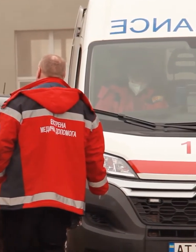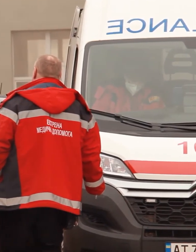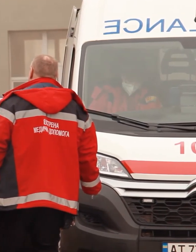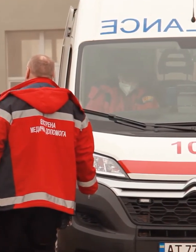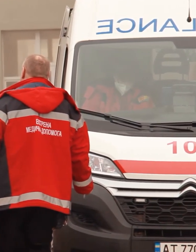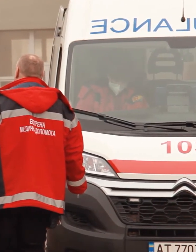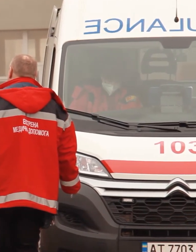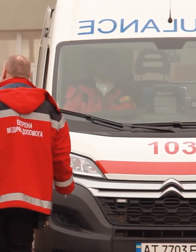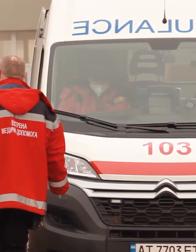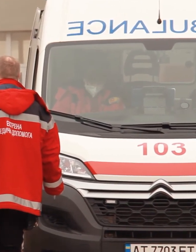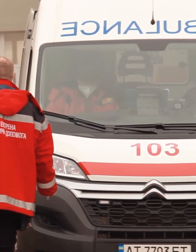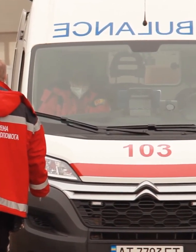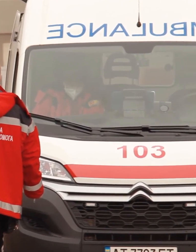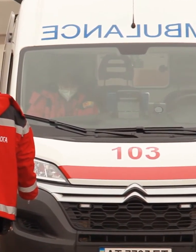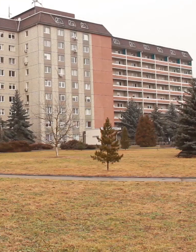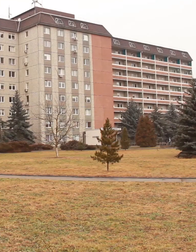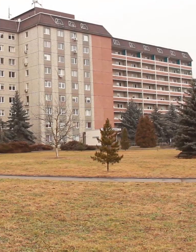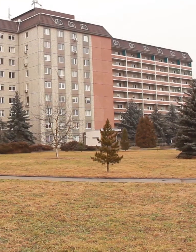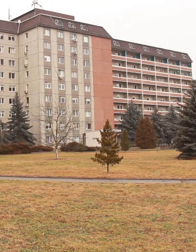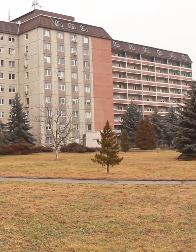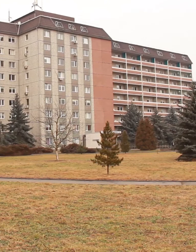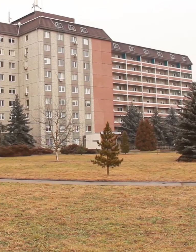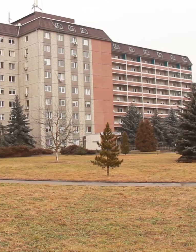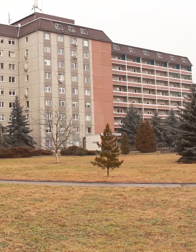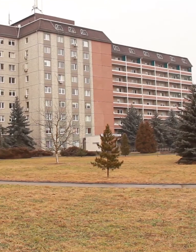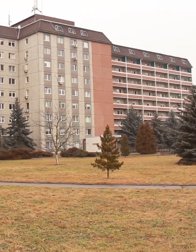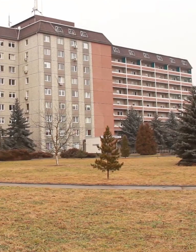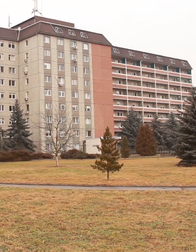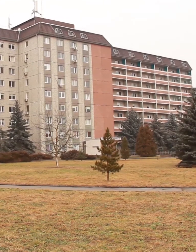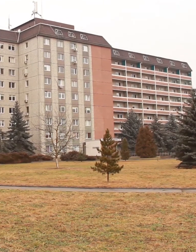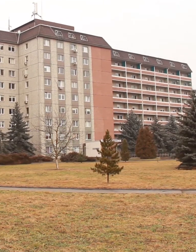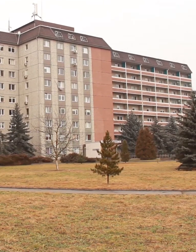раз, профілактику варто проводити тільки у випадку радіоактивного викиду.